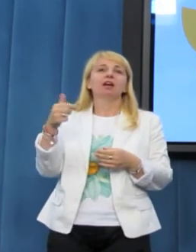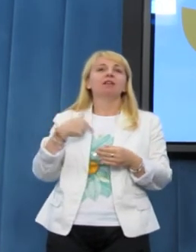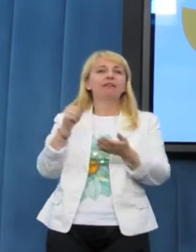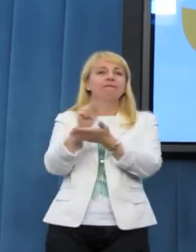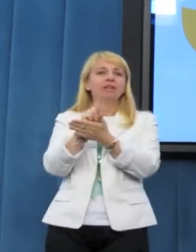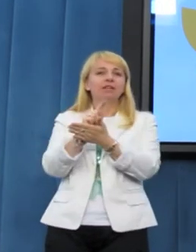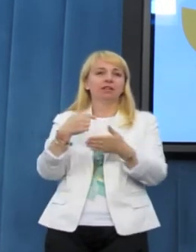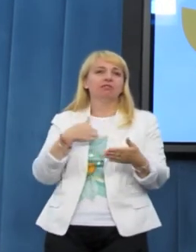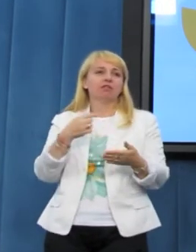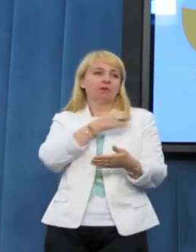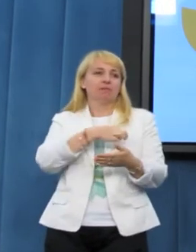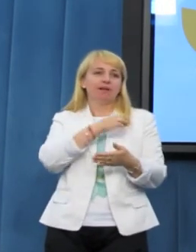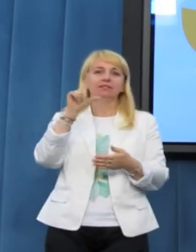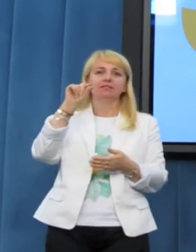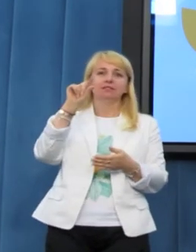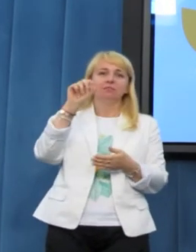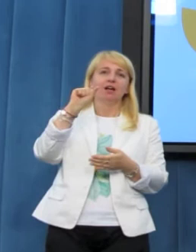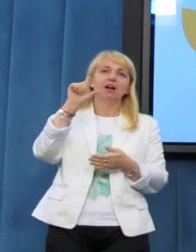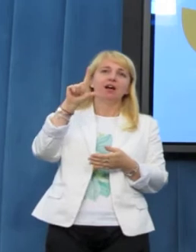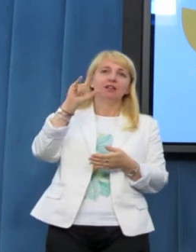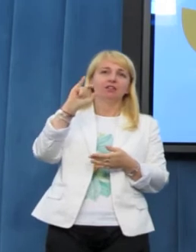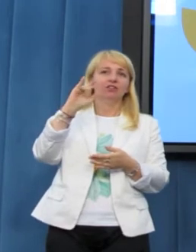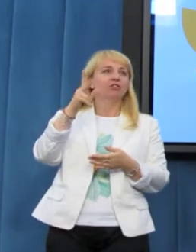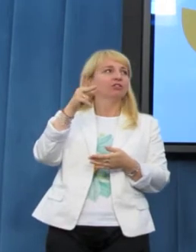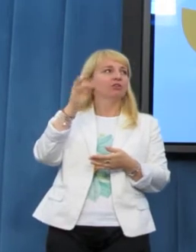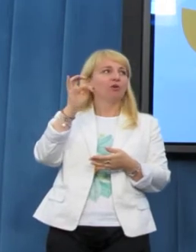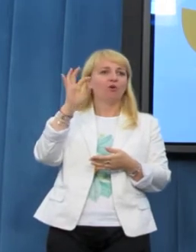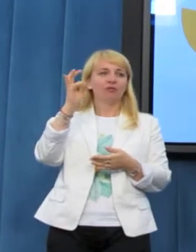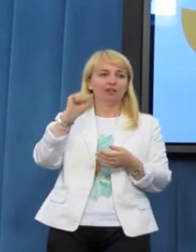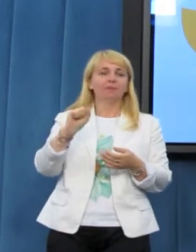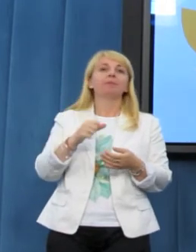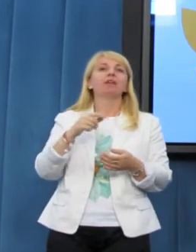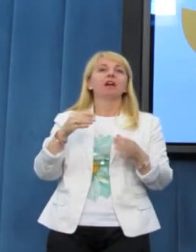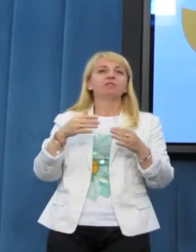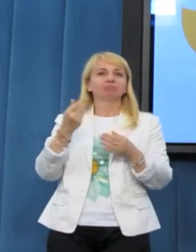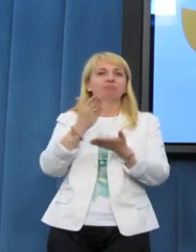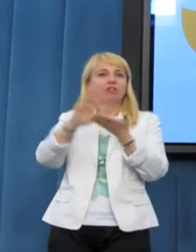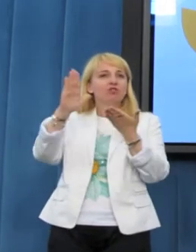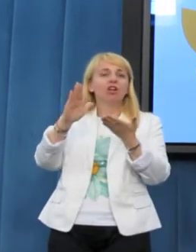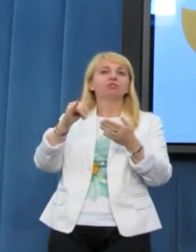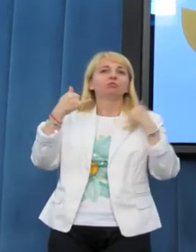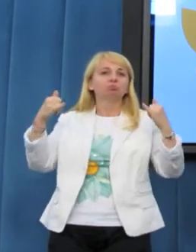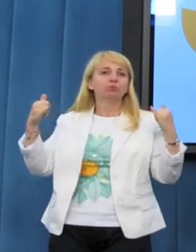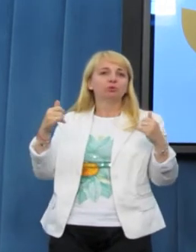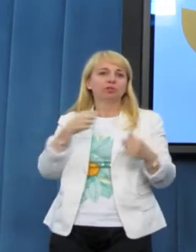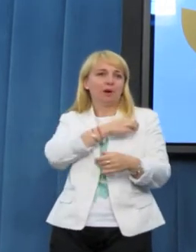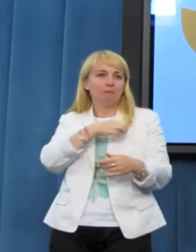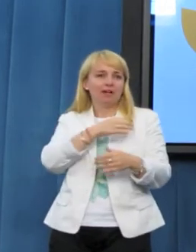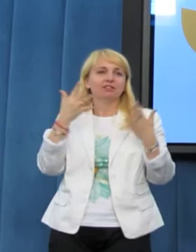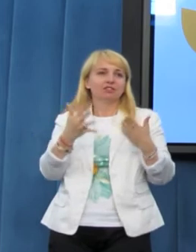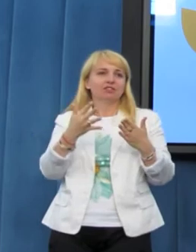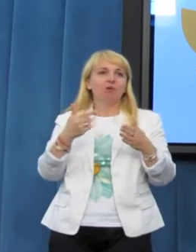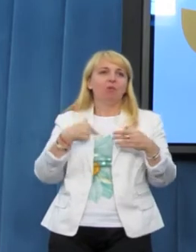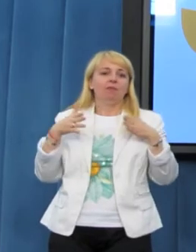Ostatnio część ugrupowań chciało Ruch Palikota złożyć do Trumny i pogrzebać. Natomiast